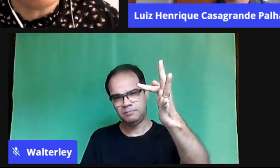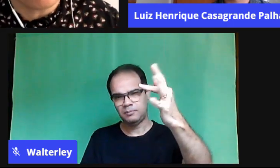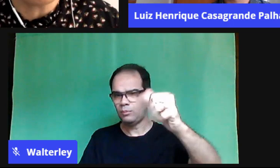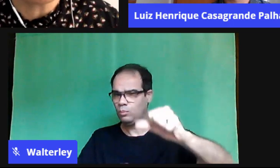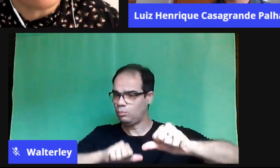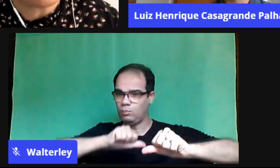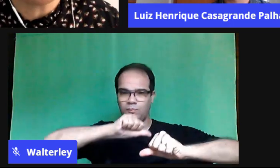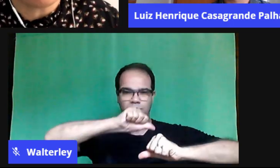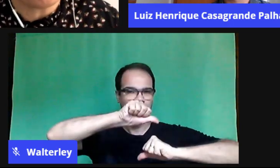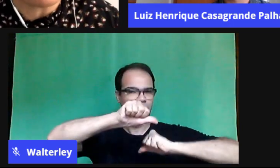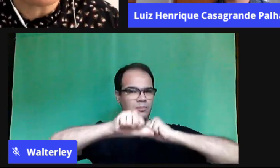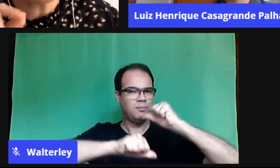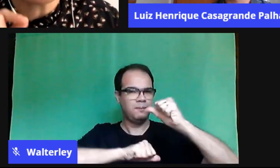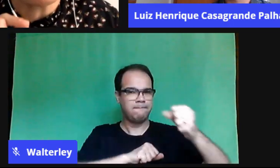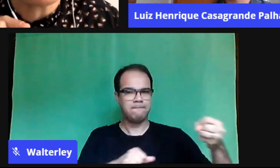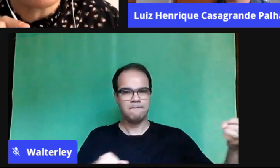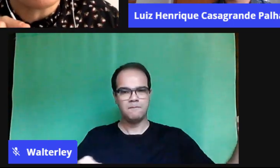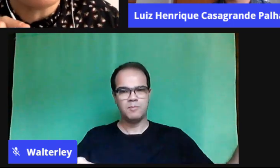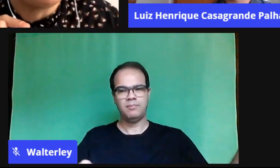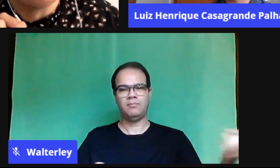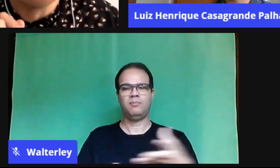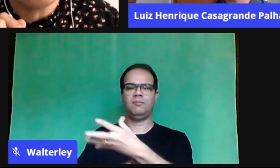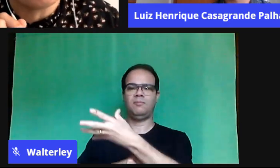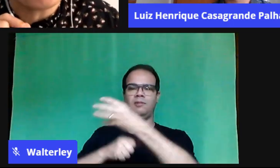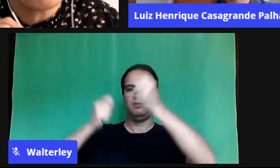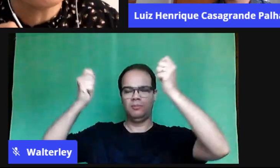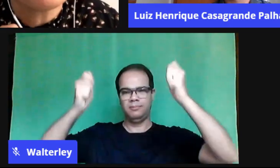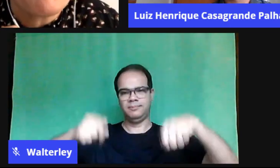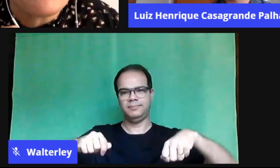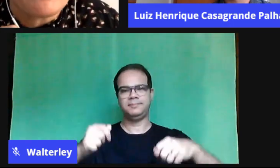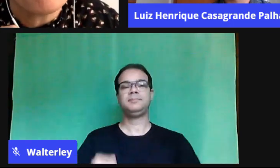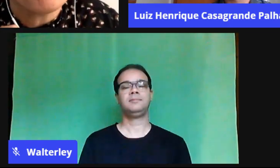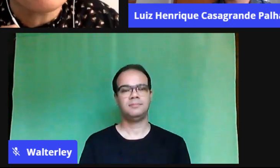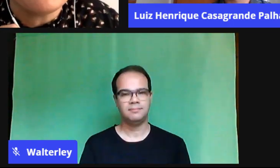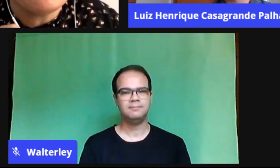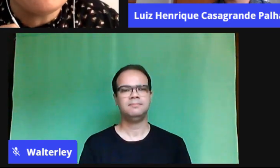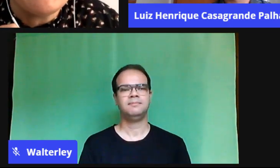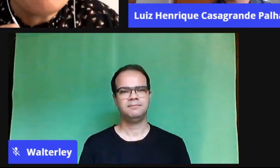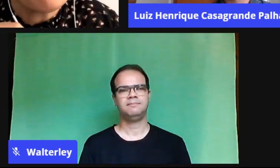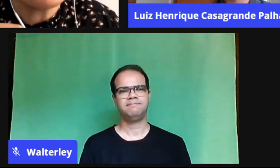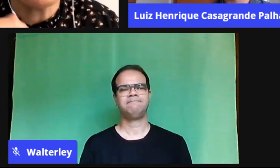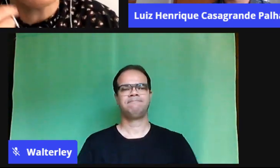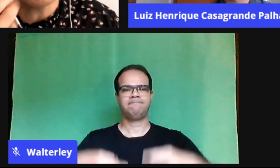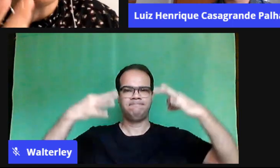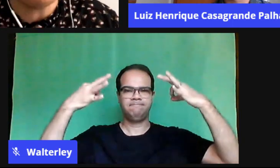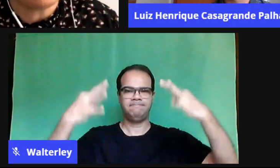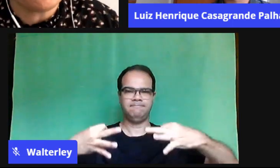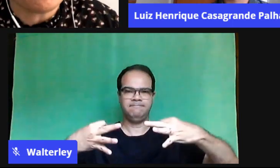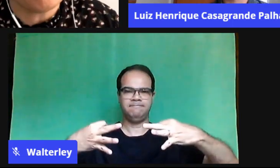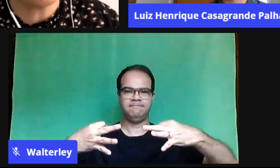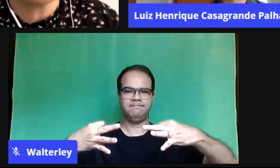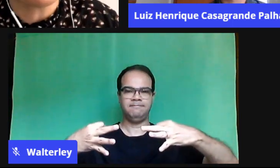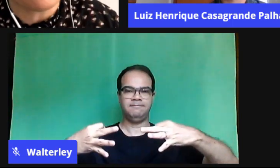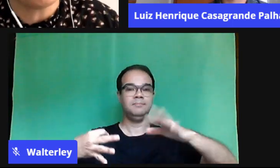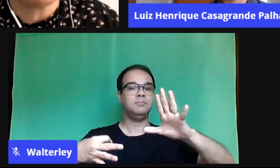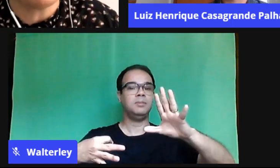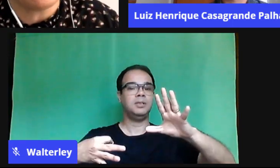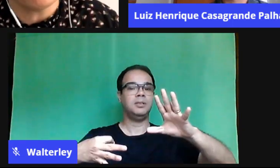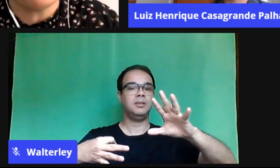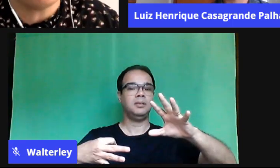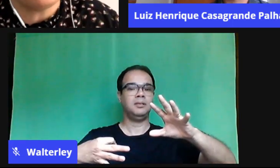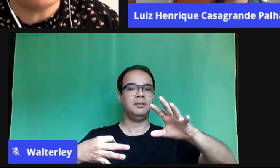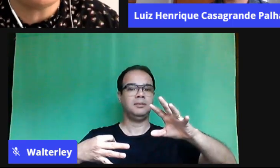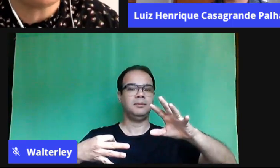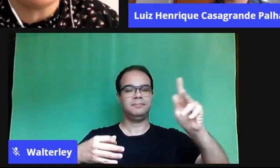preciso conjugar o verbo esperançar não da forma no esperar, né? Mas de tomar iniciativa, de buscar